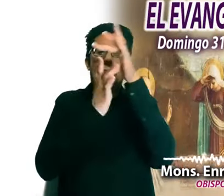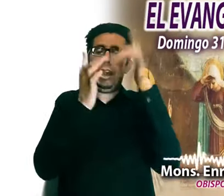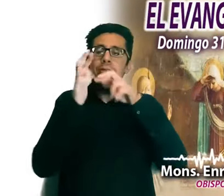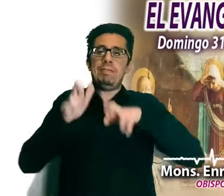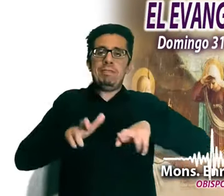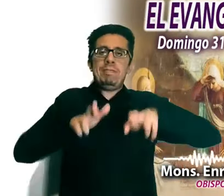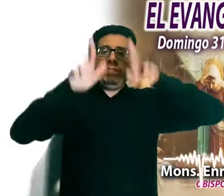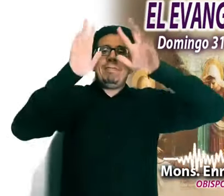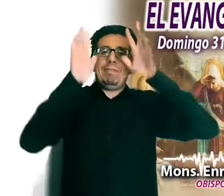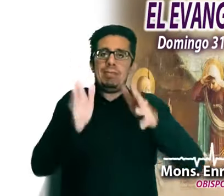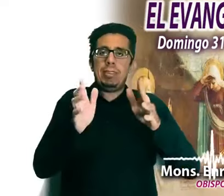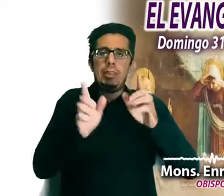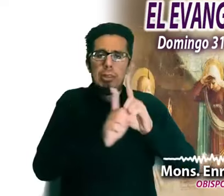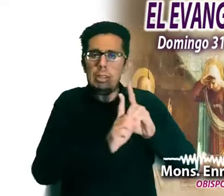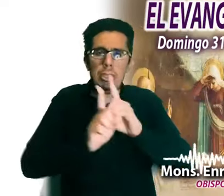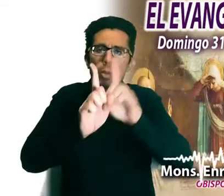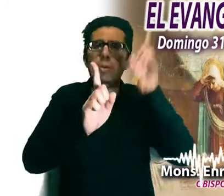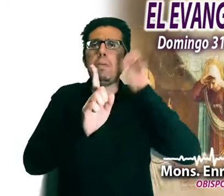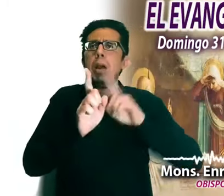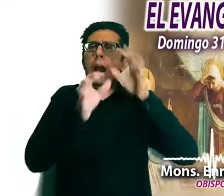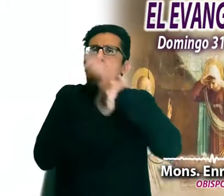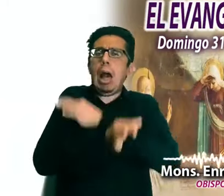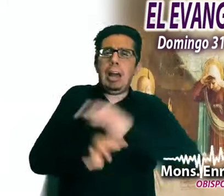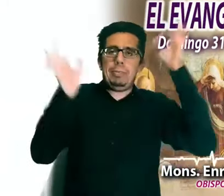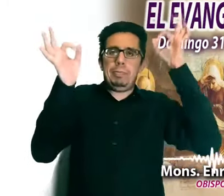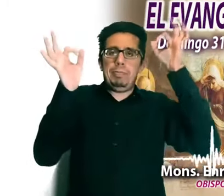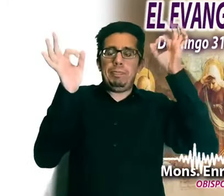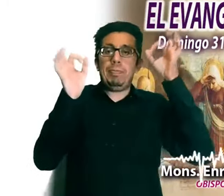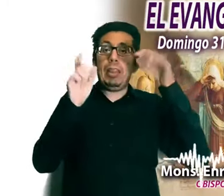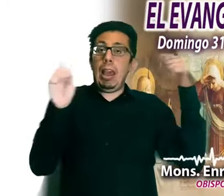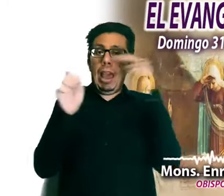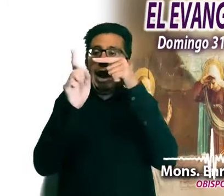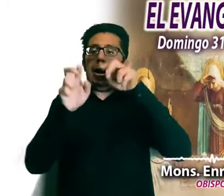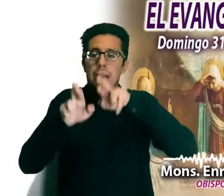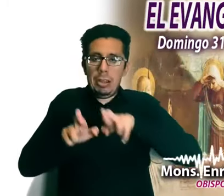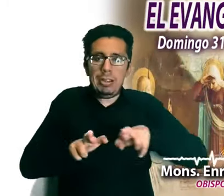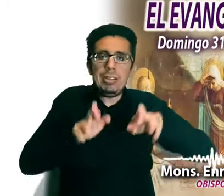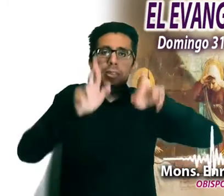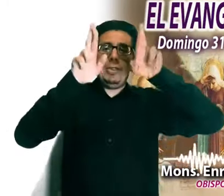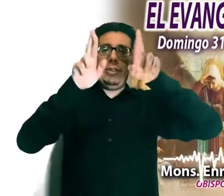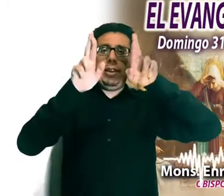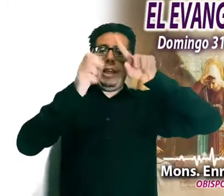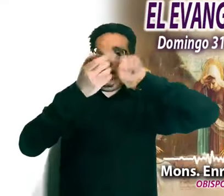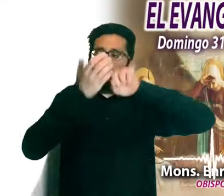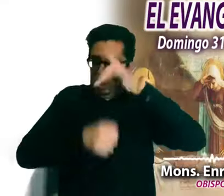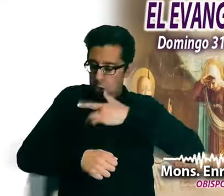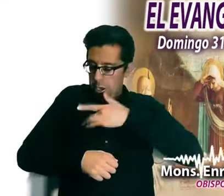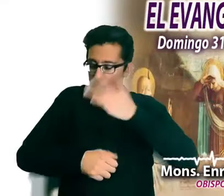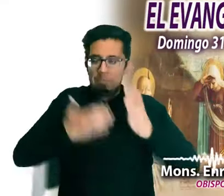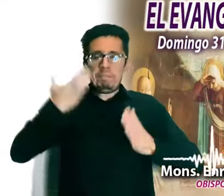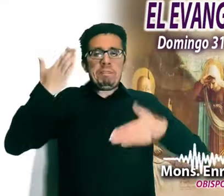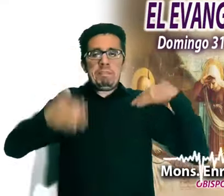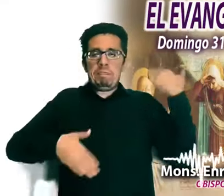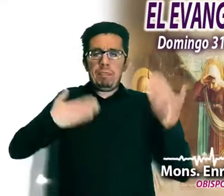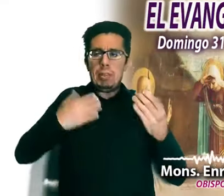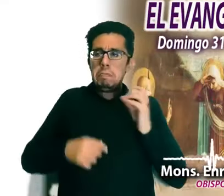por todos los rincones. Resucitó, es la alegría que invade sus corazones, que transforma sus